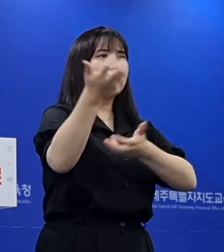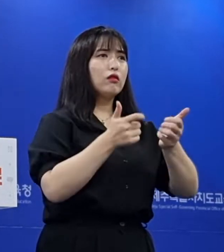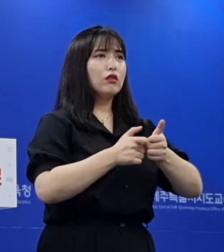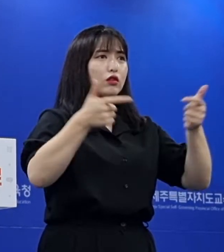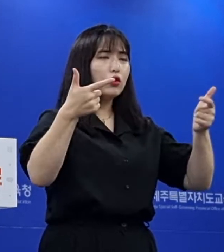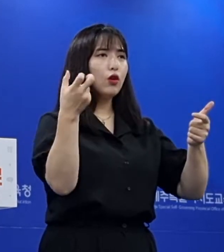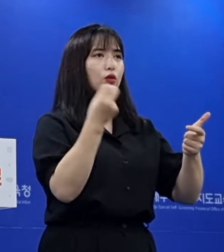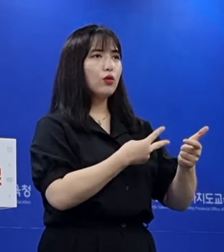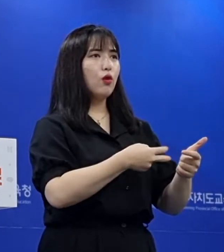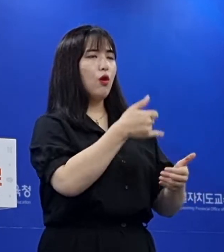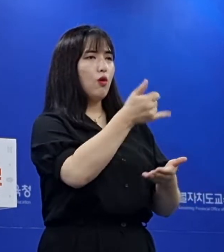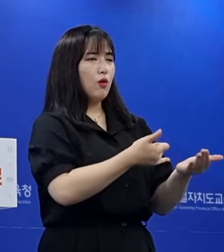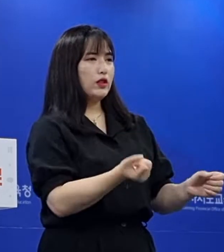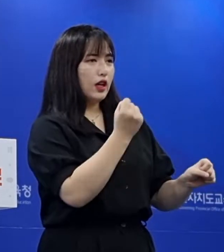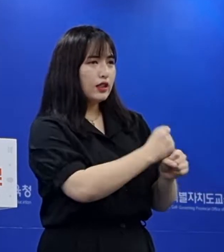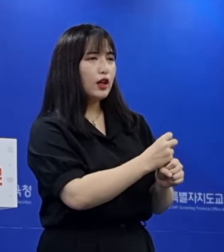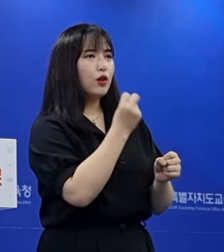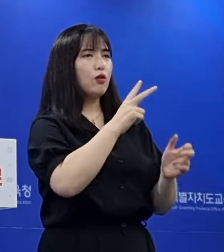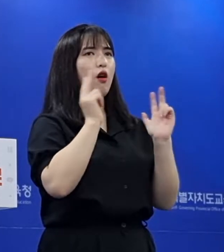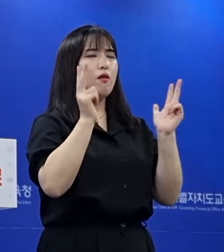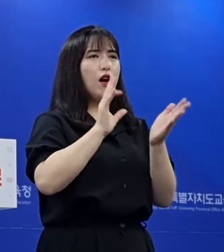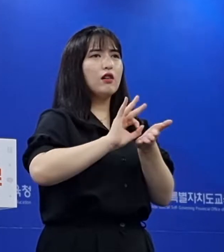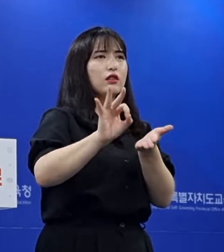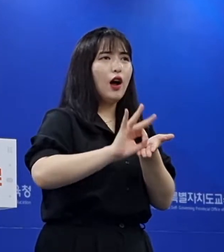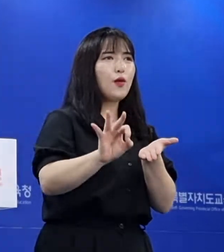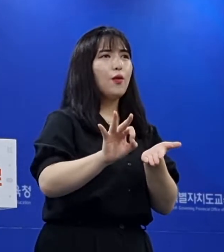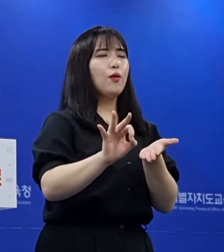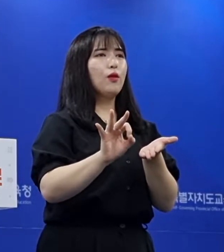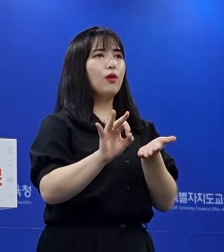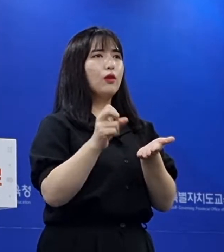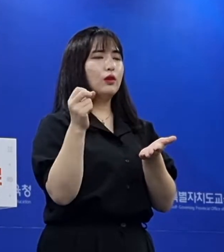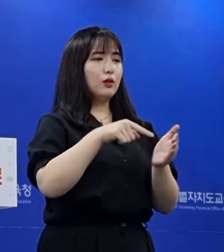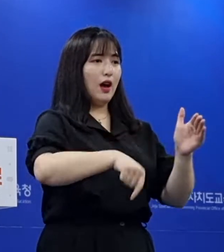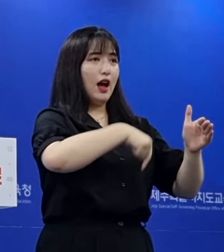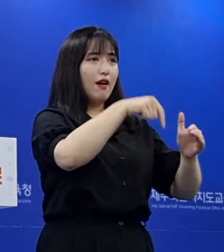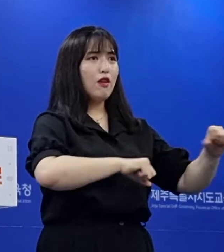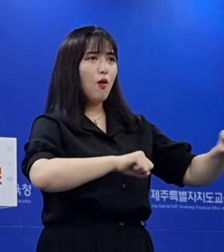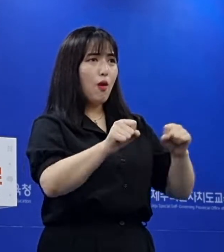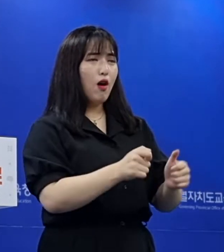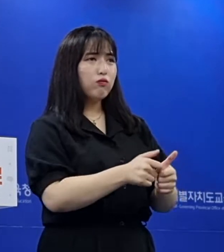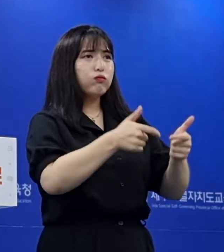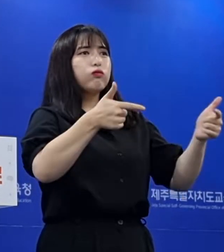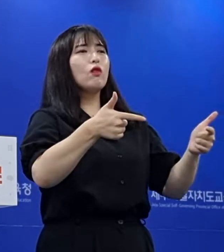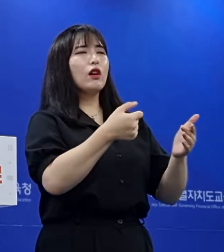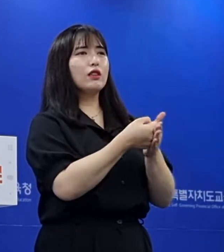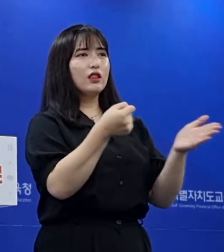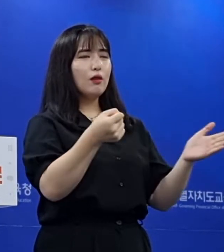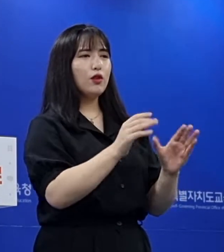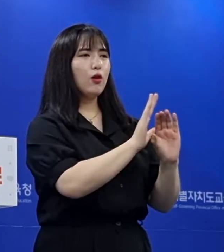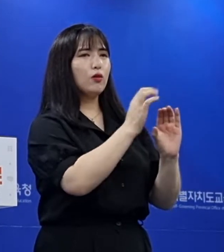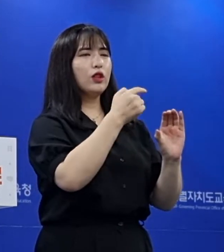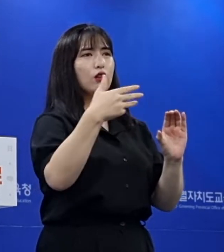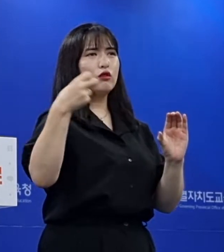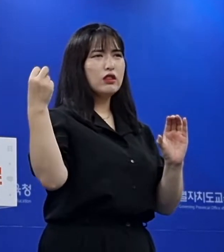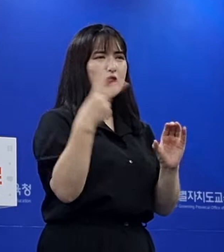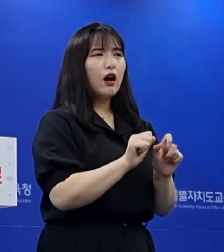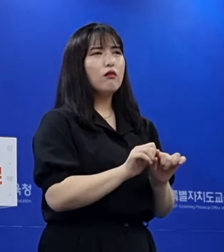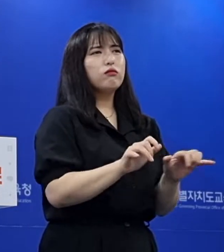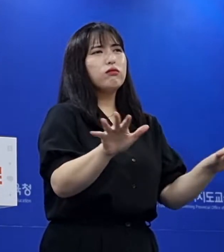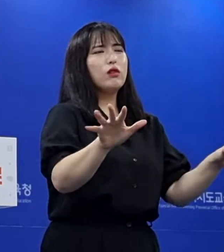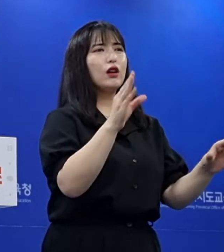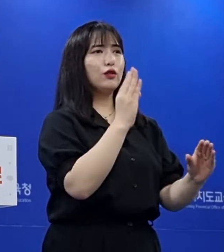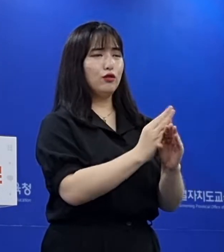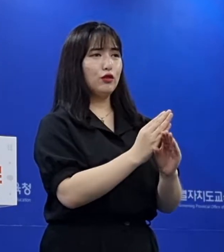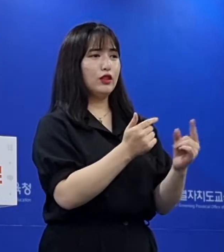각종 공사 재개, 여름철 냉방기 사용 및 실내 활동 증가 등으로 인해 코로나19 재확산세 속에서